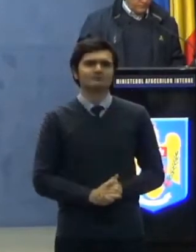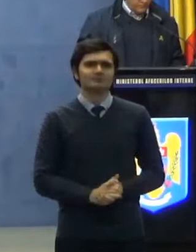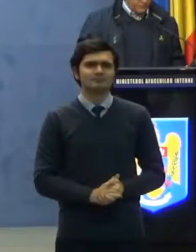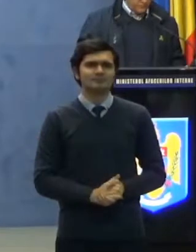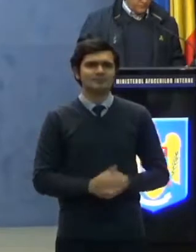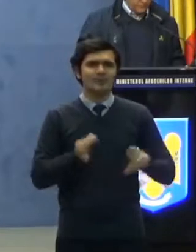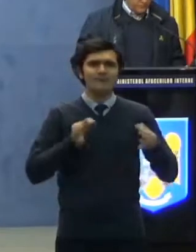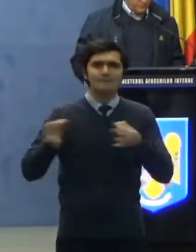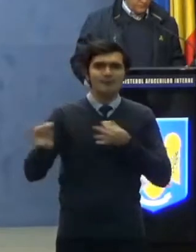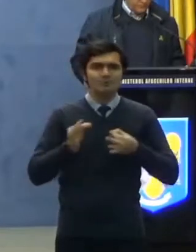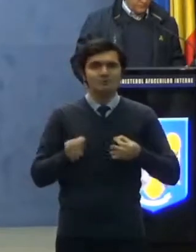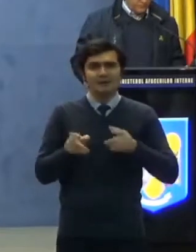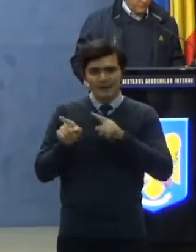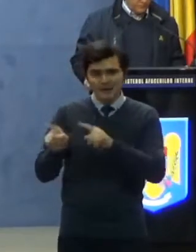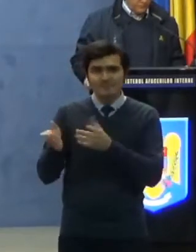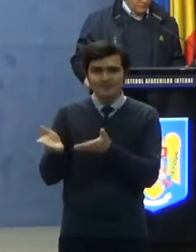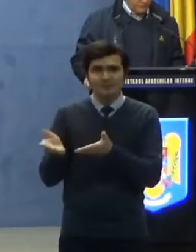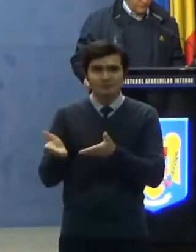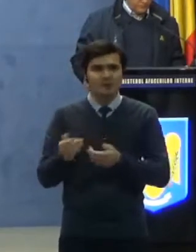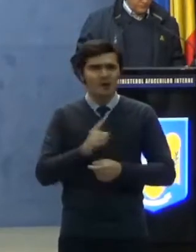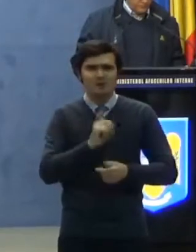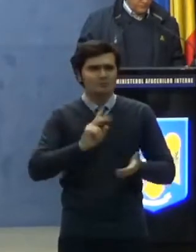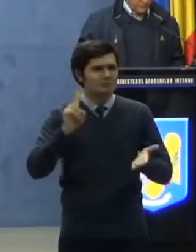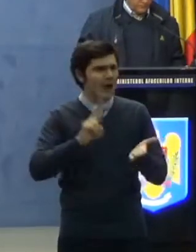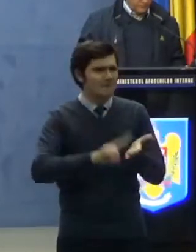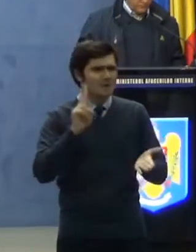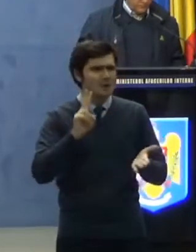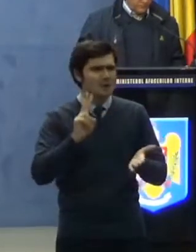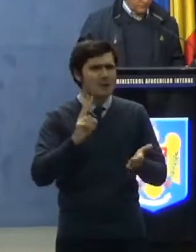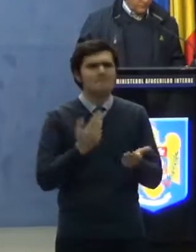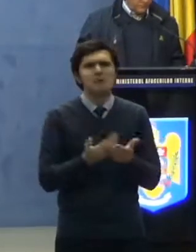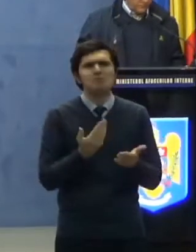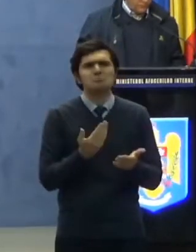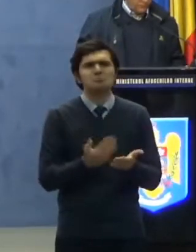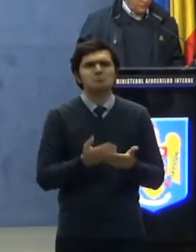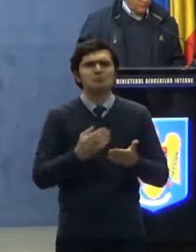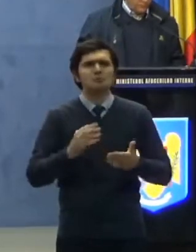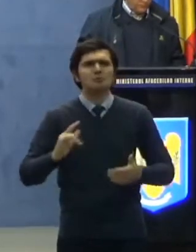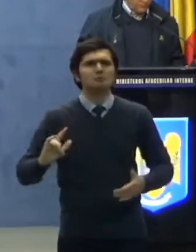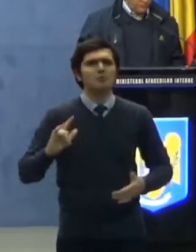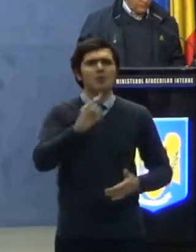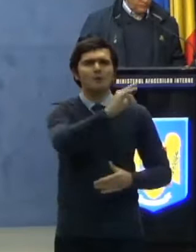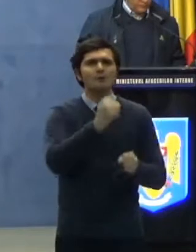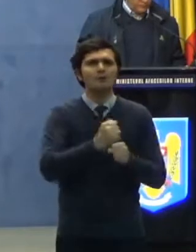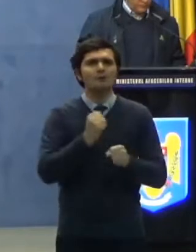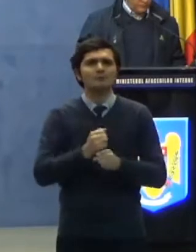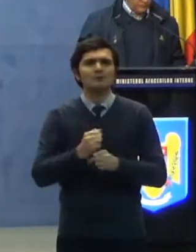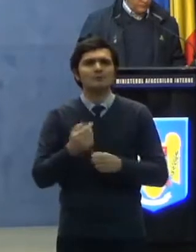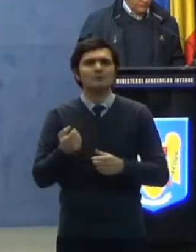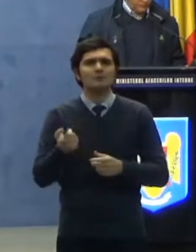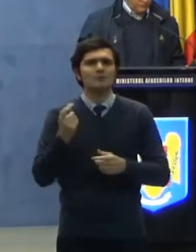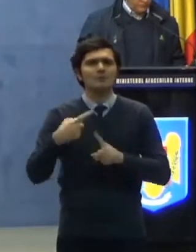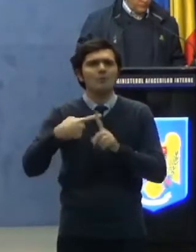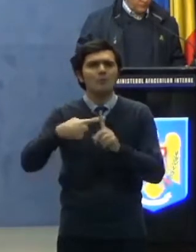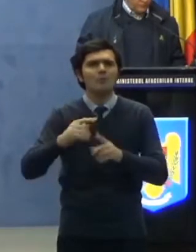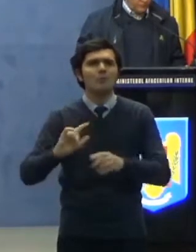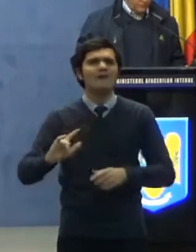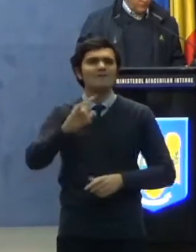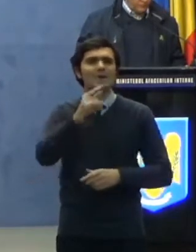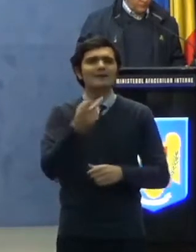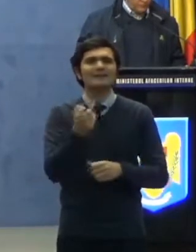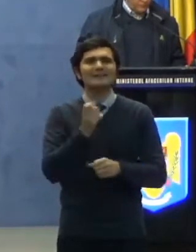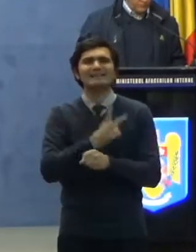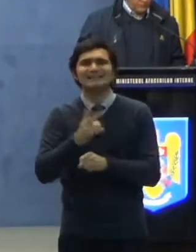Măsurile respective nu se aplică zborurilor efectuate cu aeronave de stat, zborurilor de